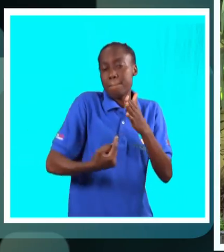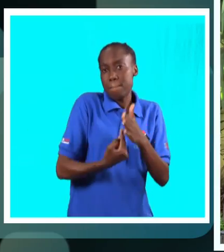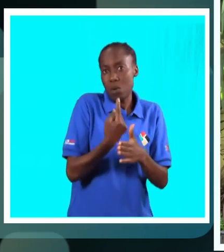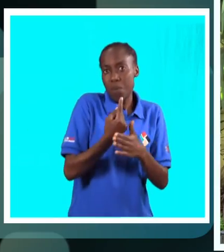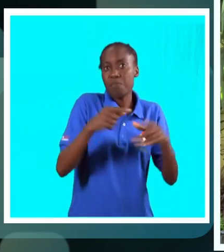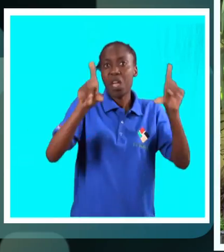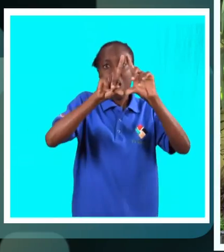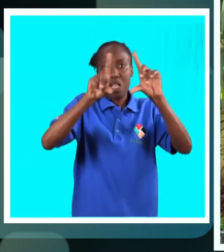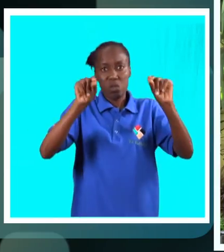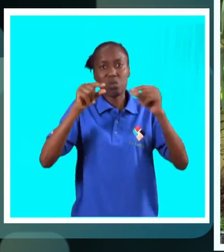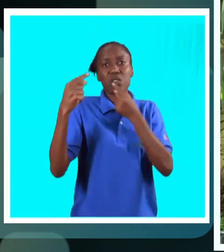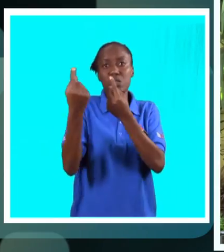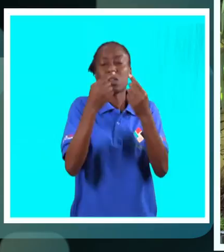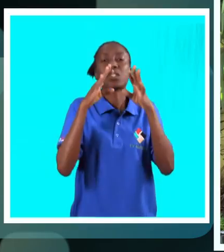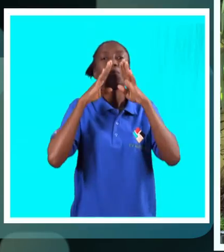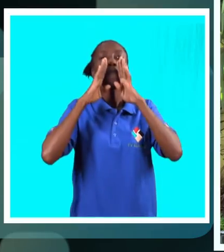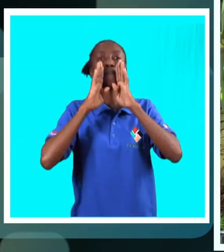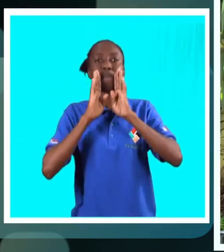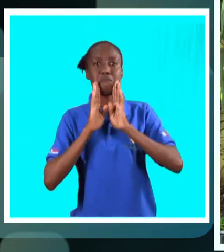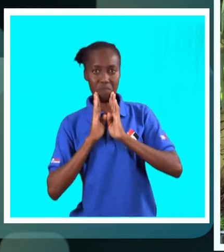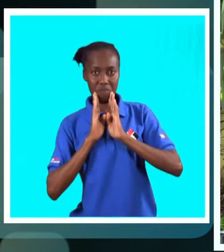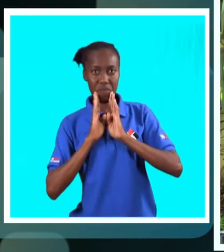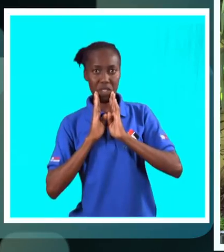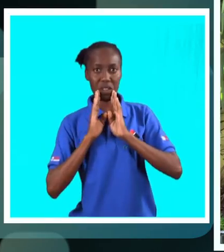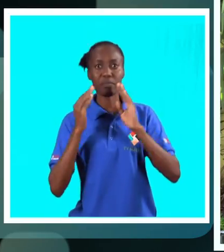triste, que é a questão das fístulas obstétricas.